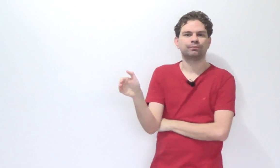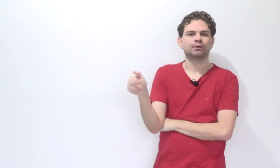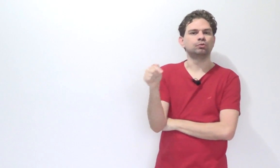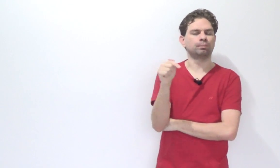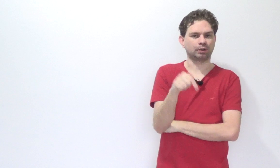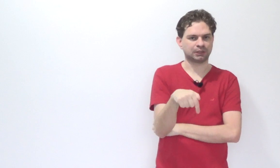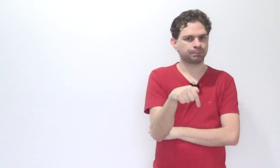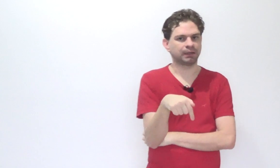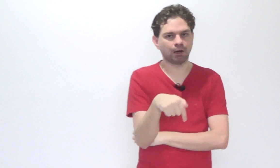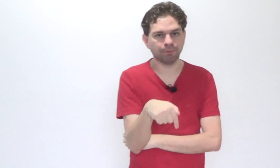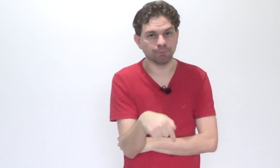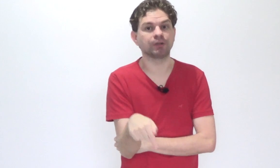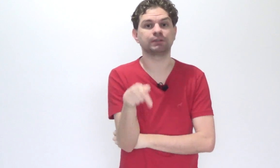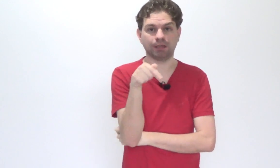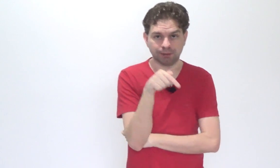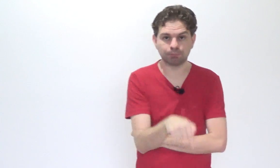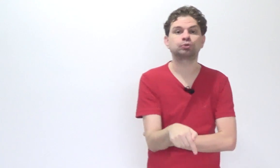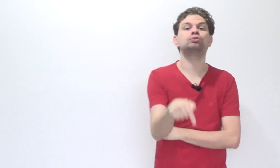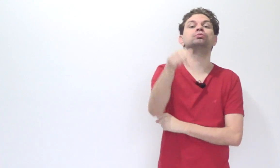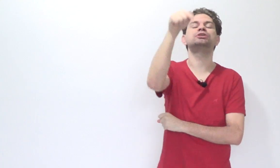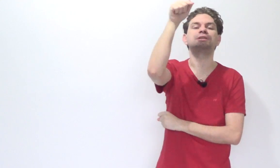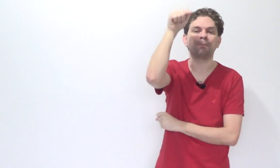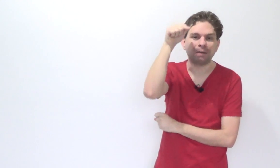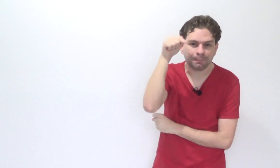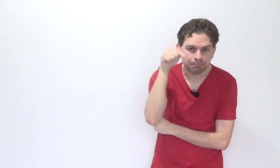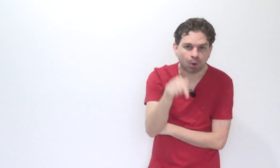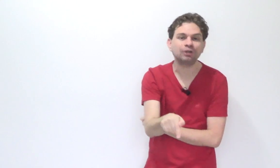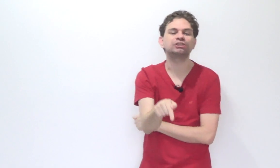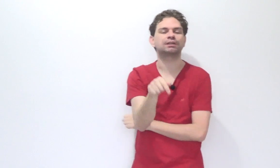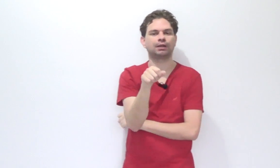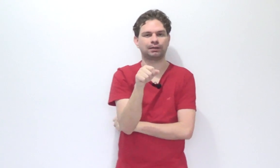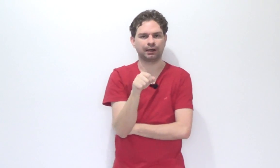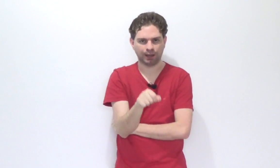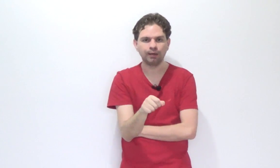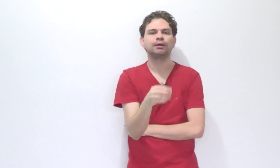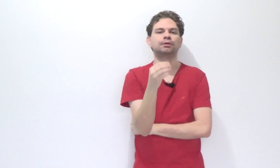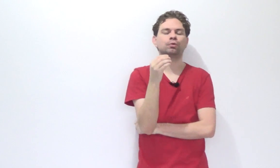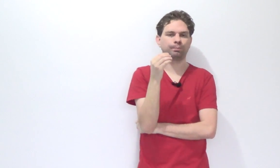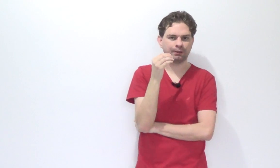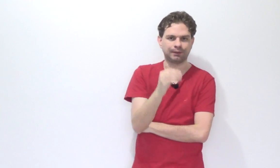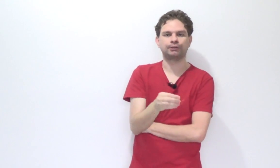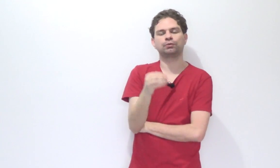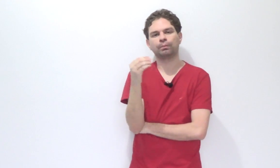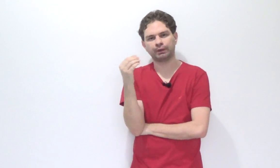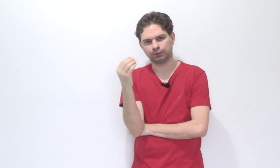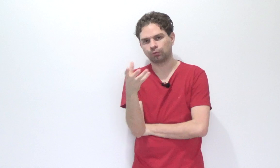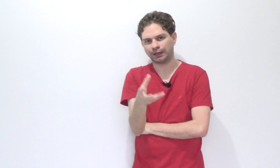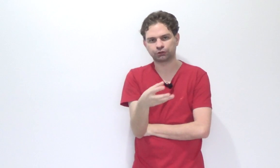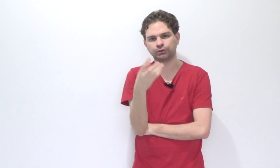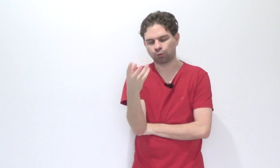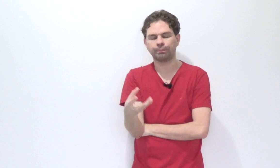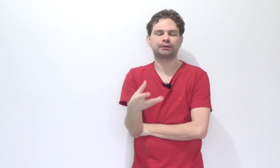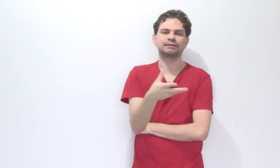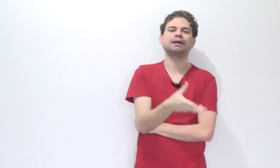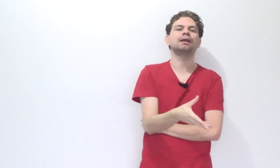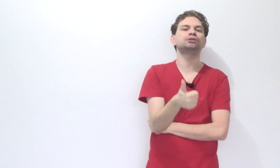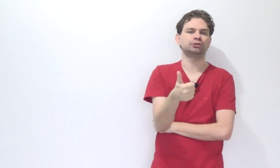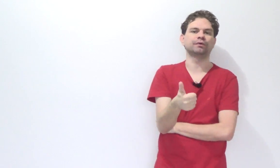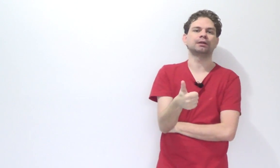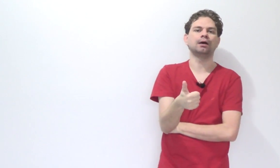No processo penal, não. Nós entendemos que o juiz também pode se declarar incompetente, no caso de incompetência relativa, tá?